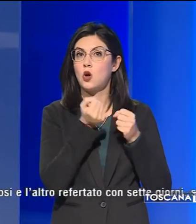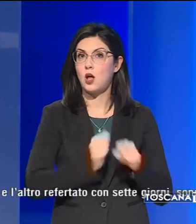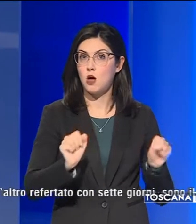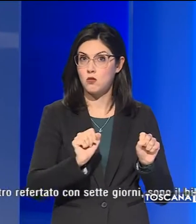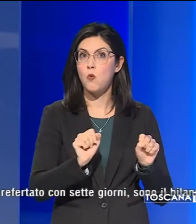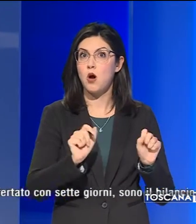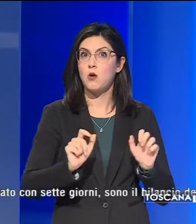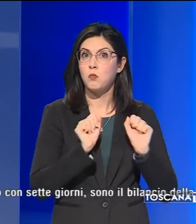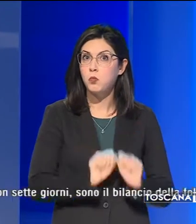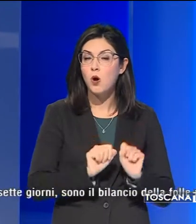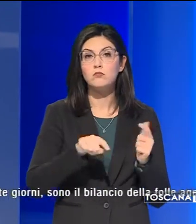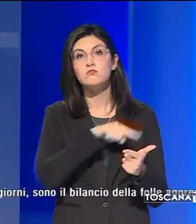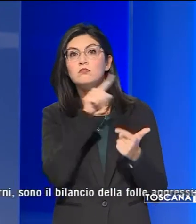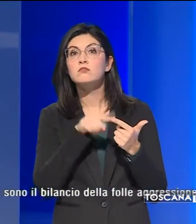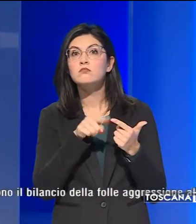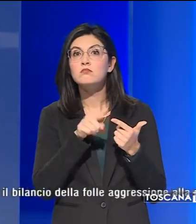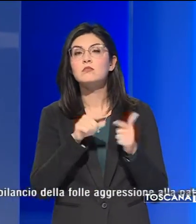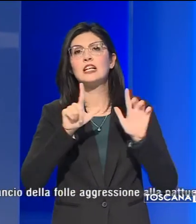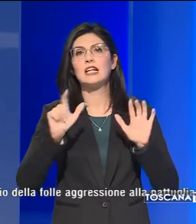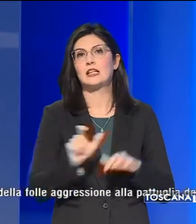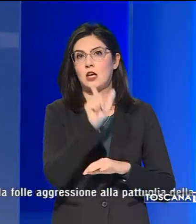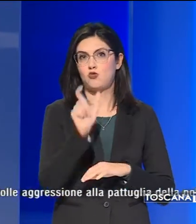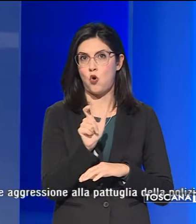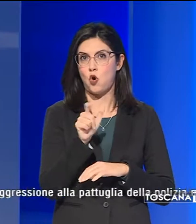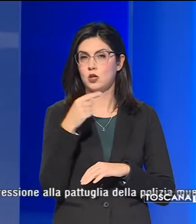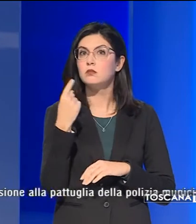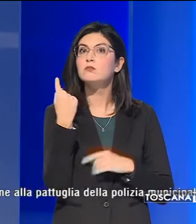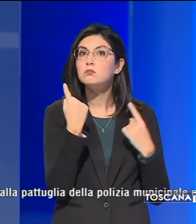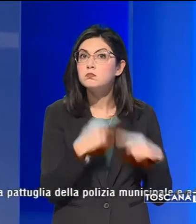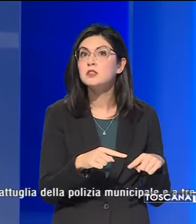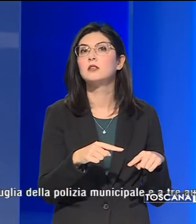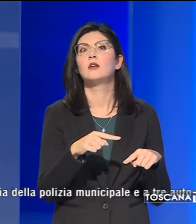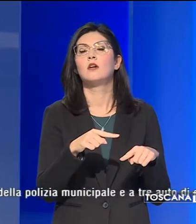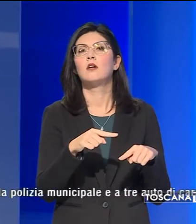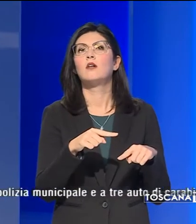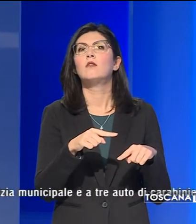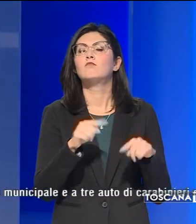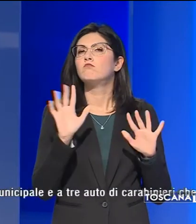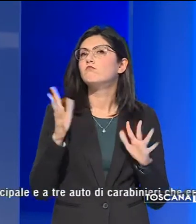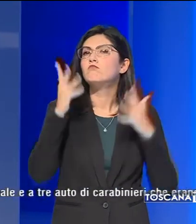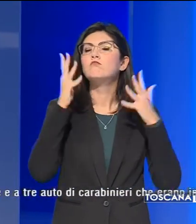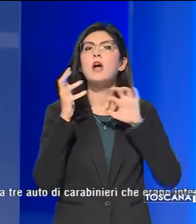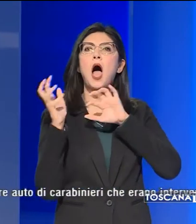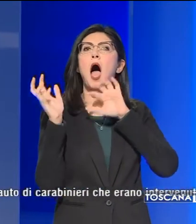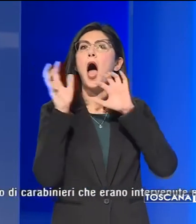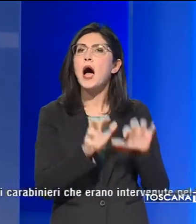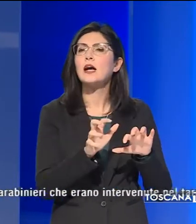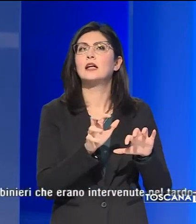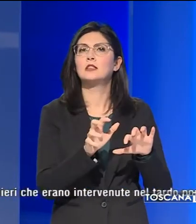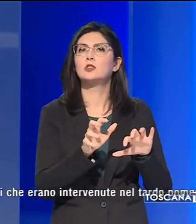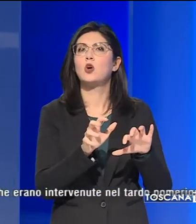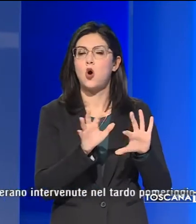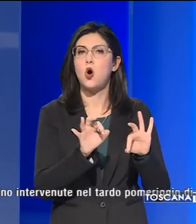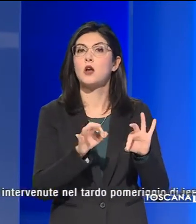l'altro refertato con 7 giorni. Questo è il bilancio della folle aggressione alla pattuglia della Polizia